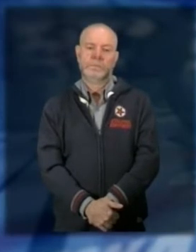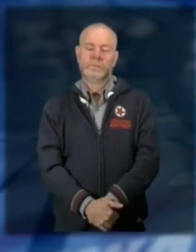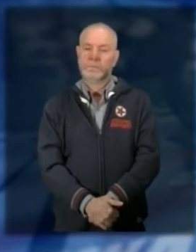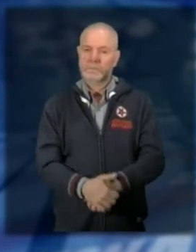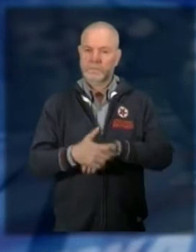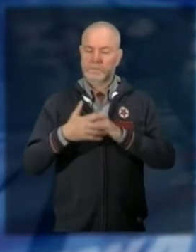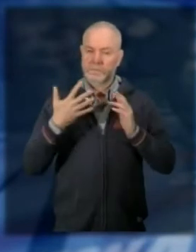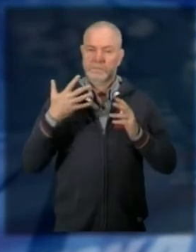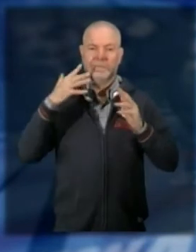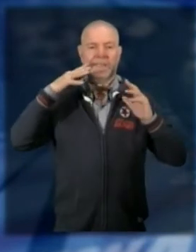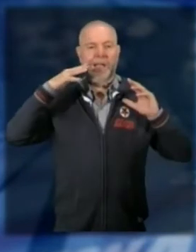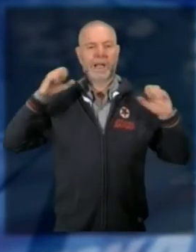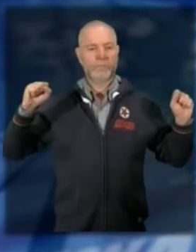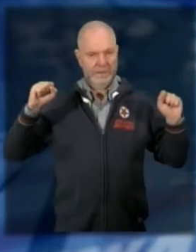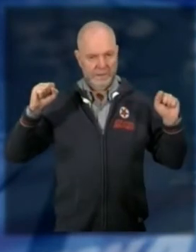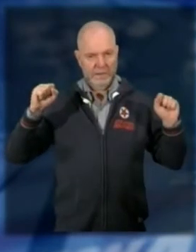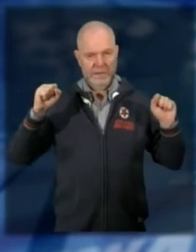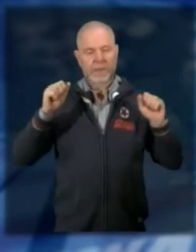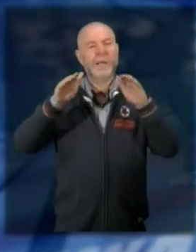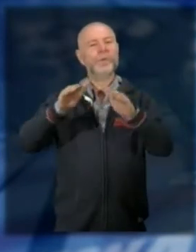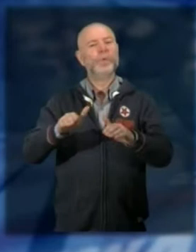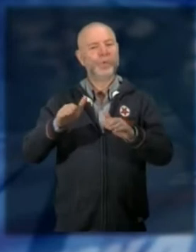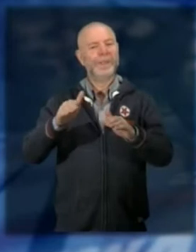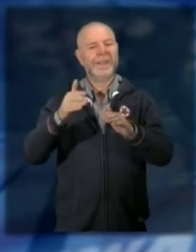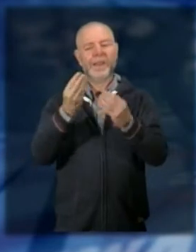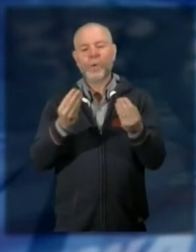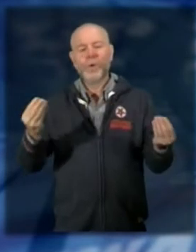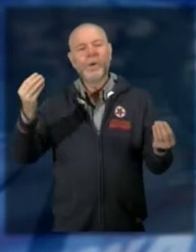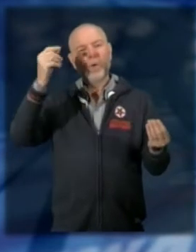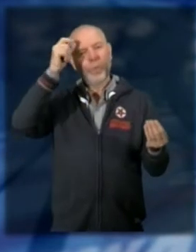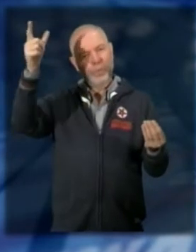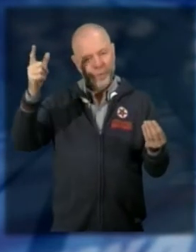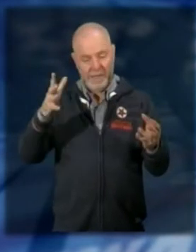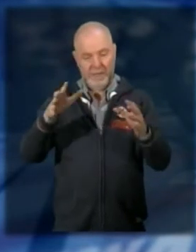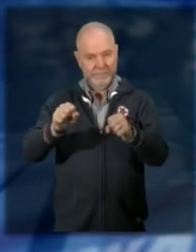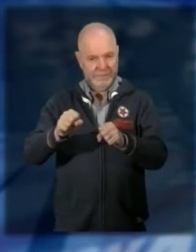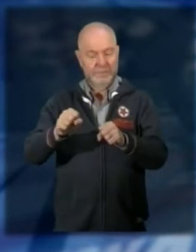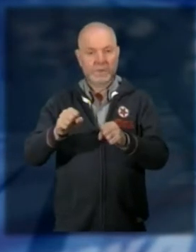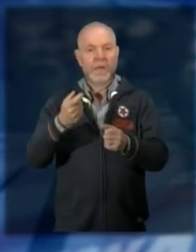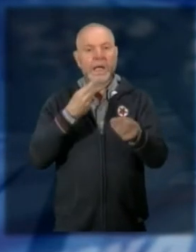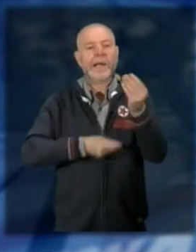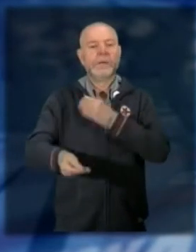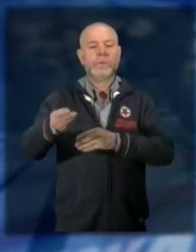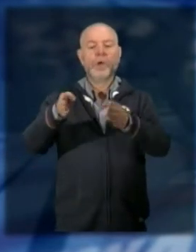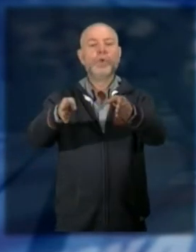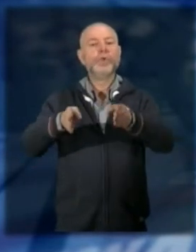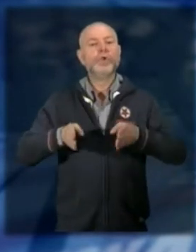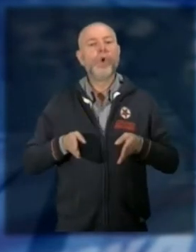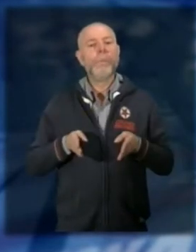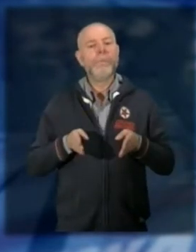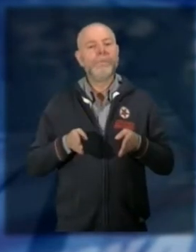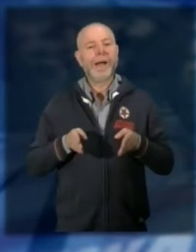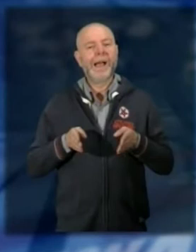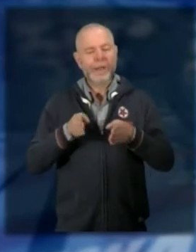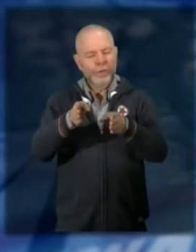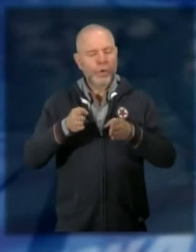Sequestrati dai militari del Nucle Carabinieri Tutela Patrimonio Culturale di Torino restituiti alla collettività la tomba di Claro Fuenno e il suo corredo